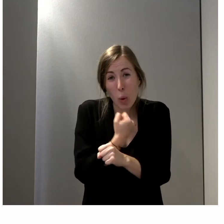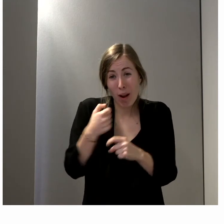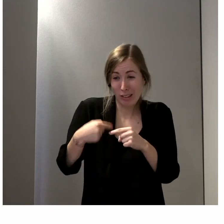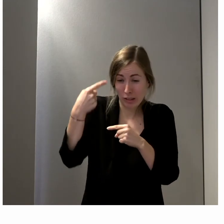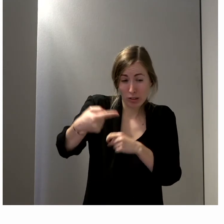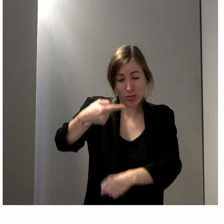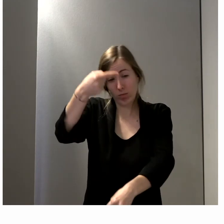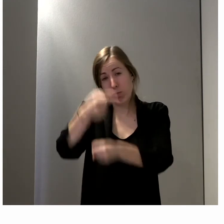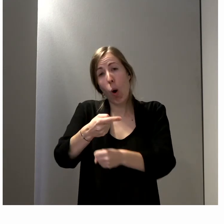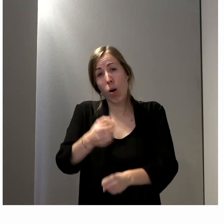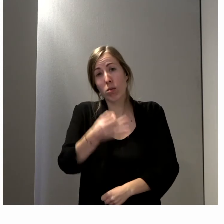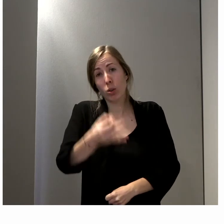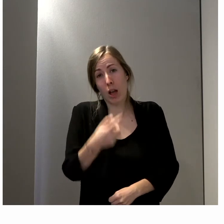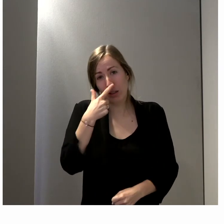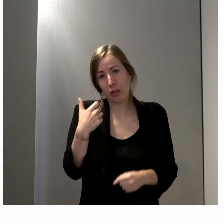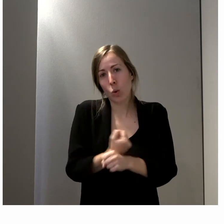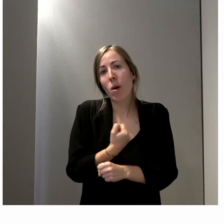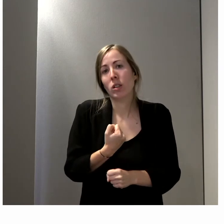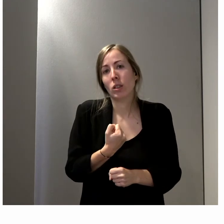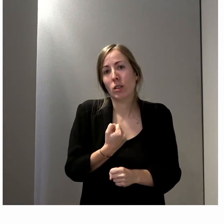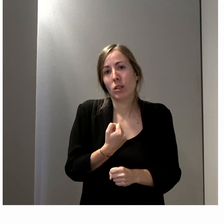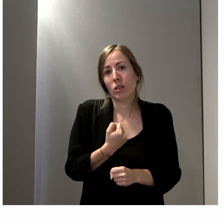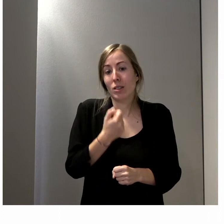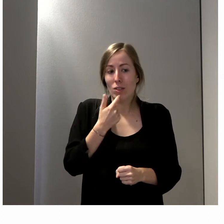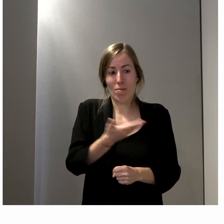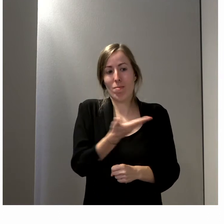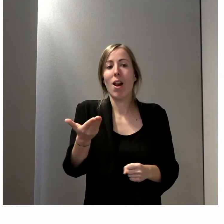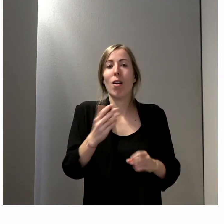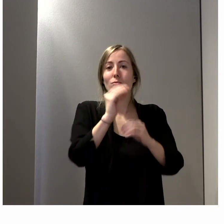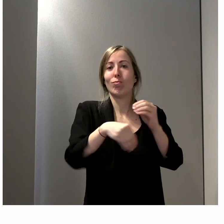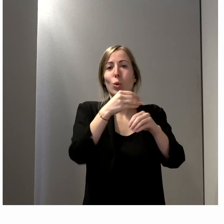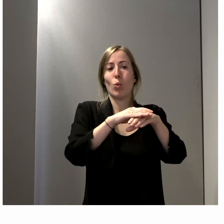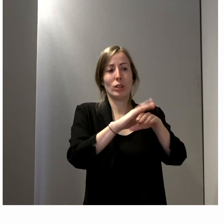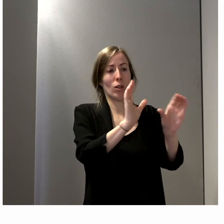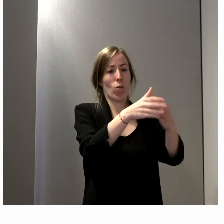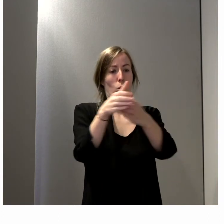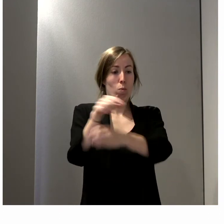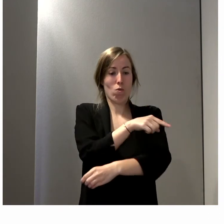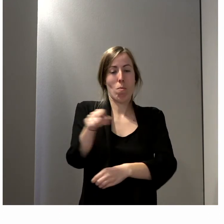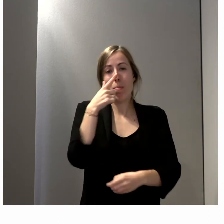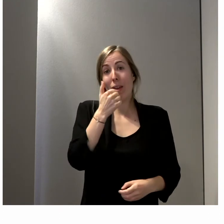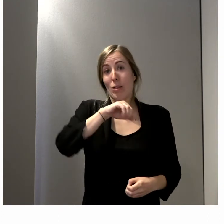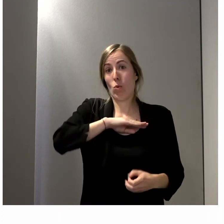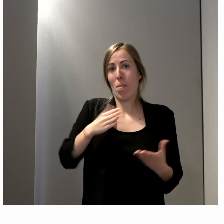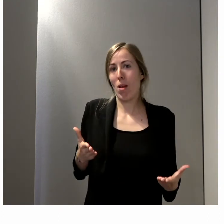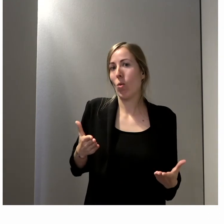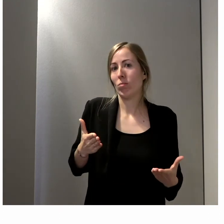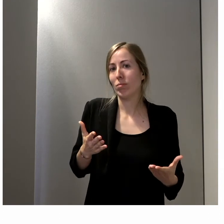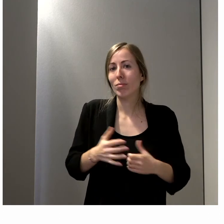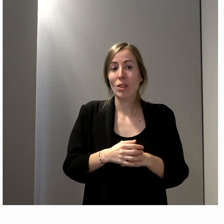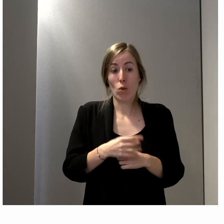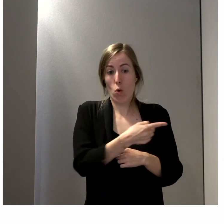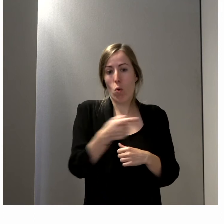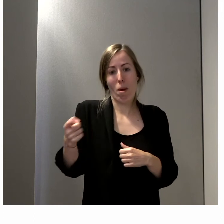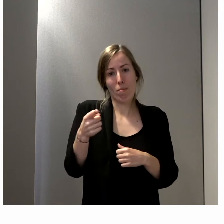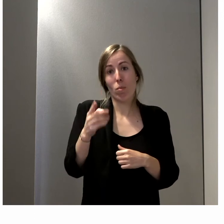passer sur ce système de quotas, donc la main vraiment au parti politique et en plus, comme je pouvais le dire tout à l'heure, leur enjeu est vraiment